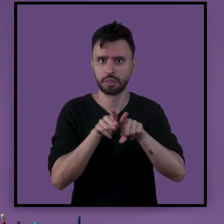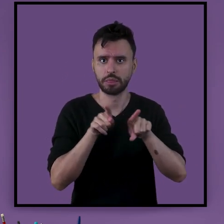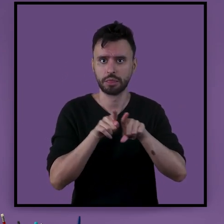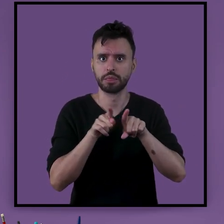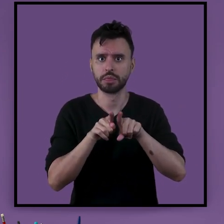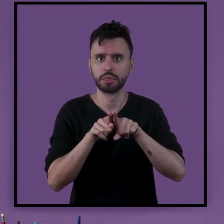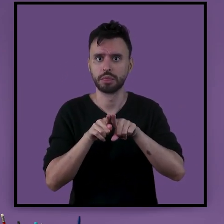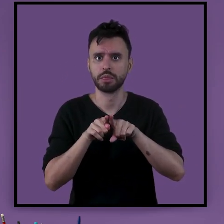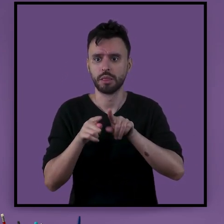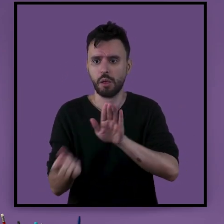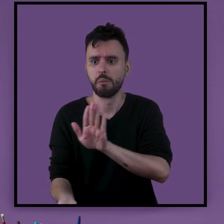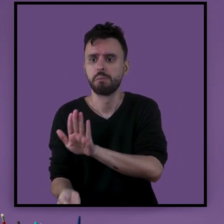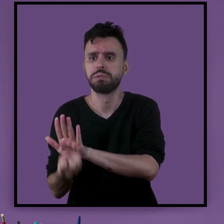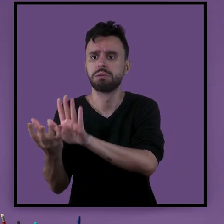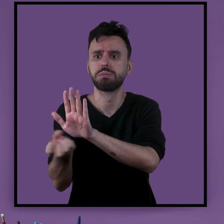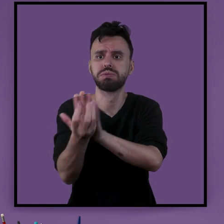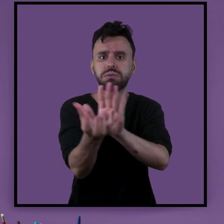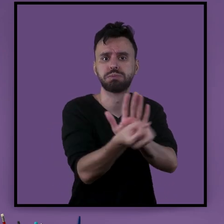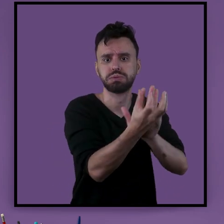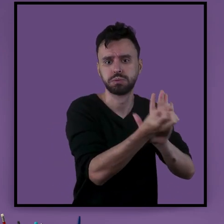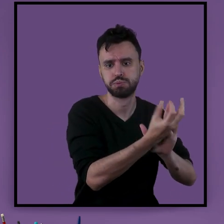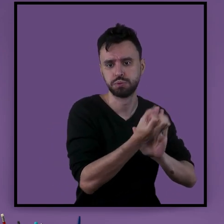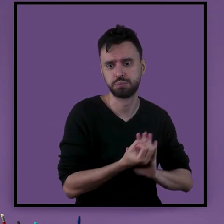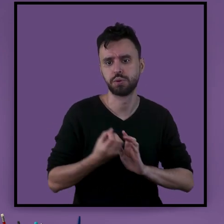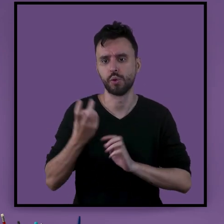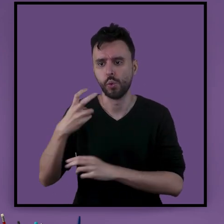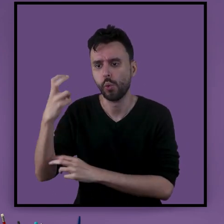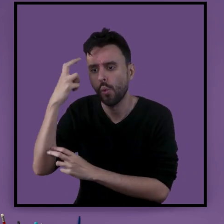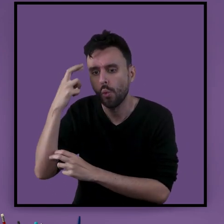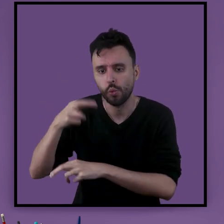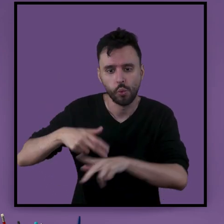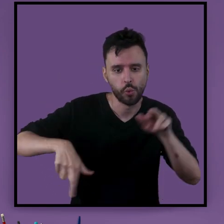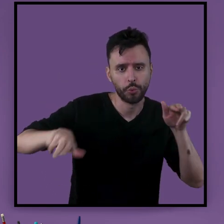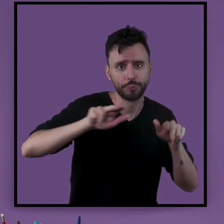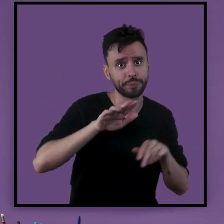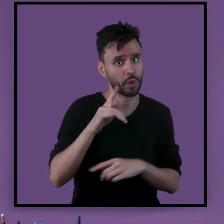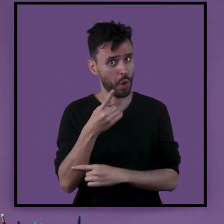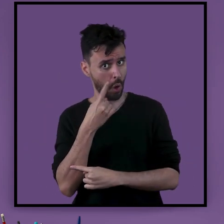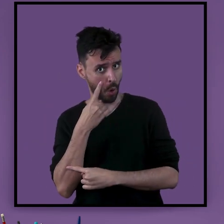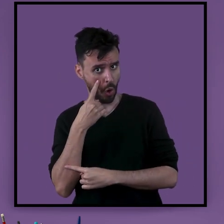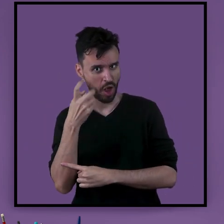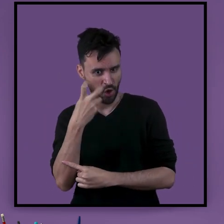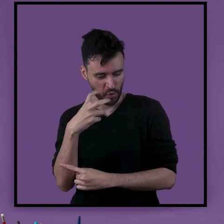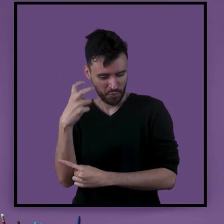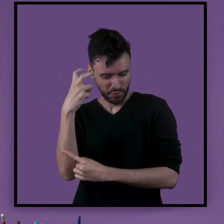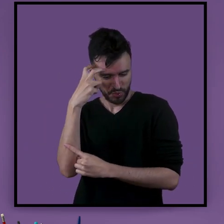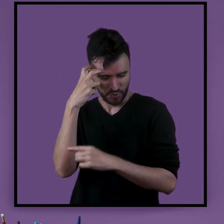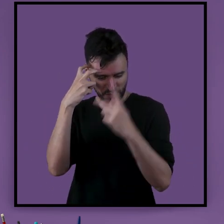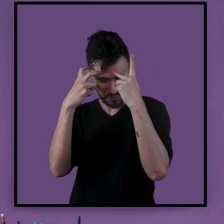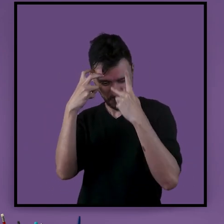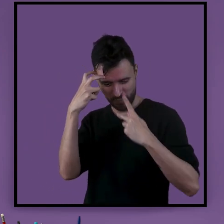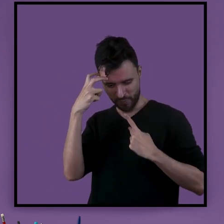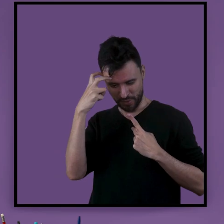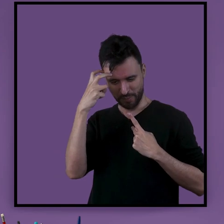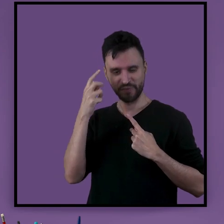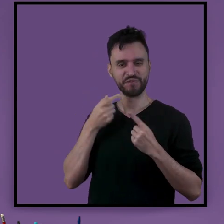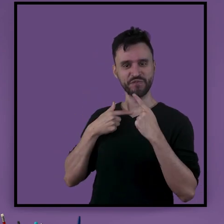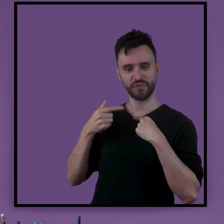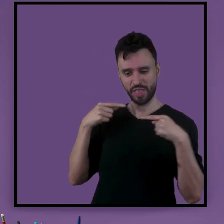diversas manifestações culturais. Lembre-se, cultura não é somente o que vocês